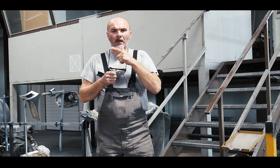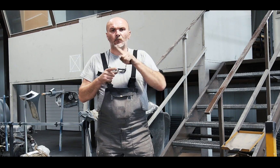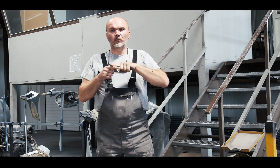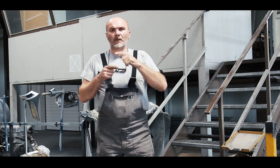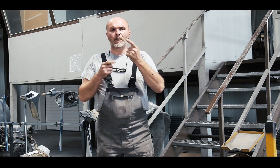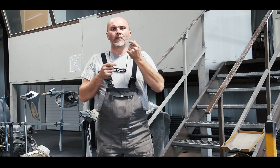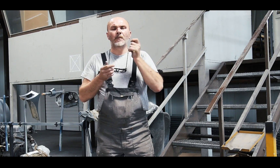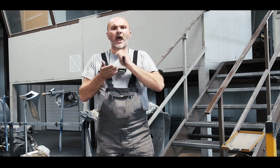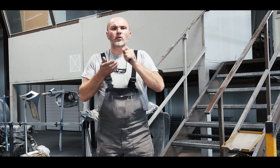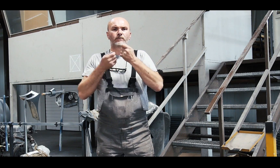Karosseriebauspringler.